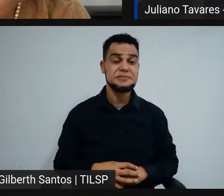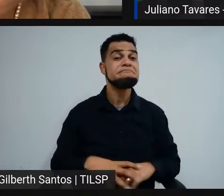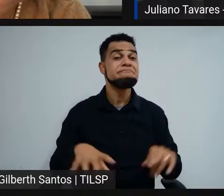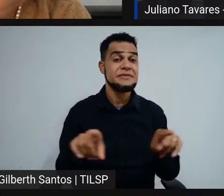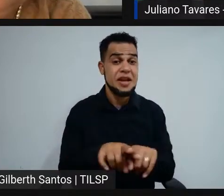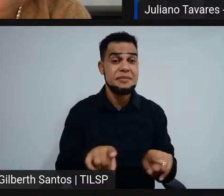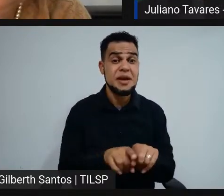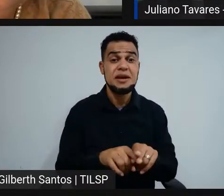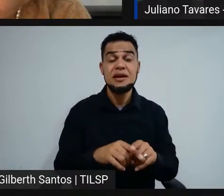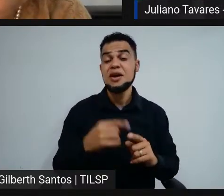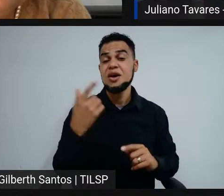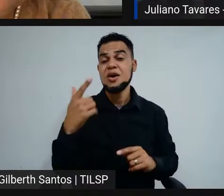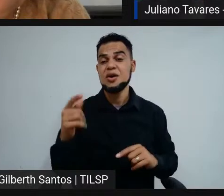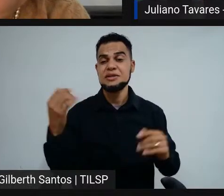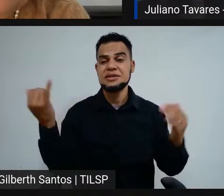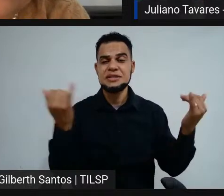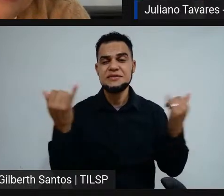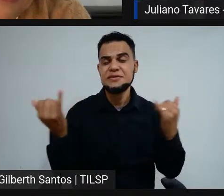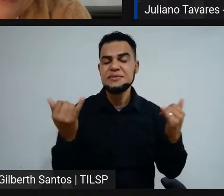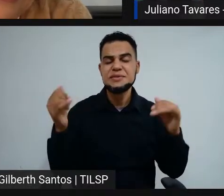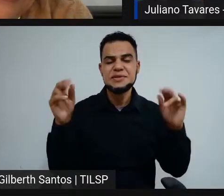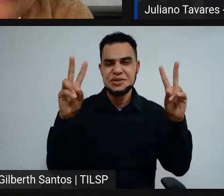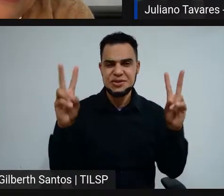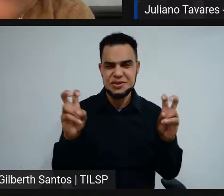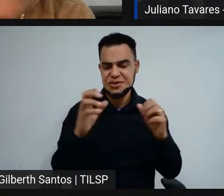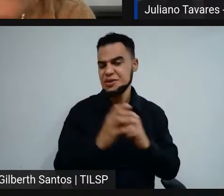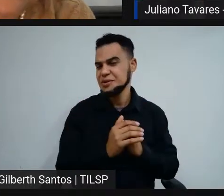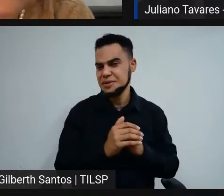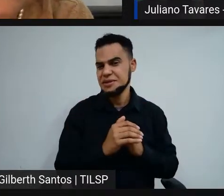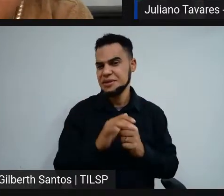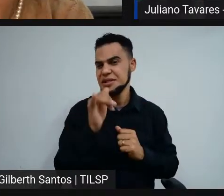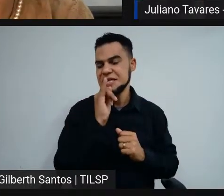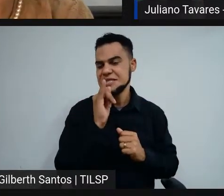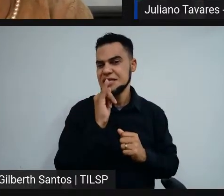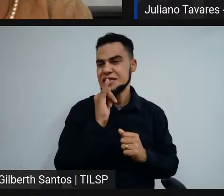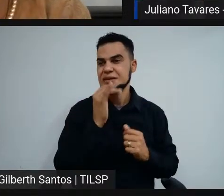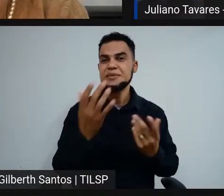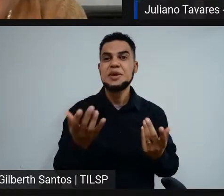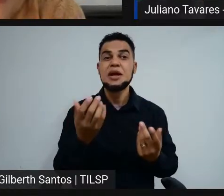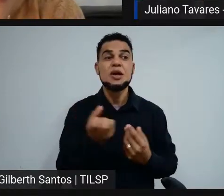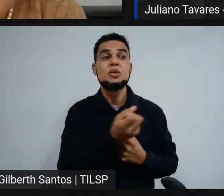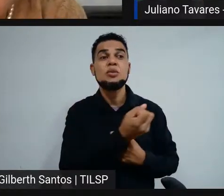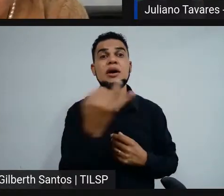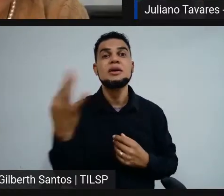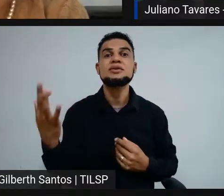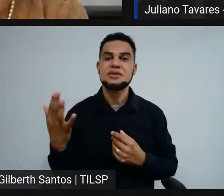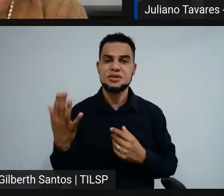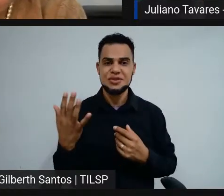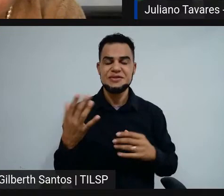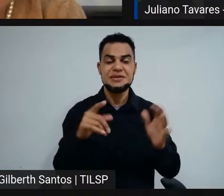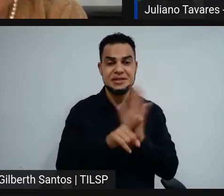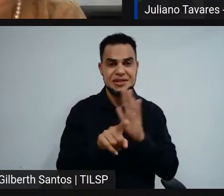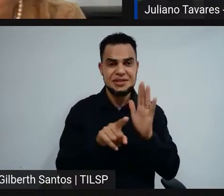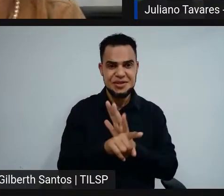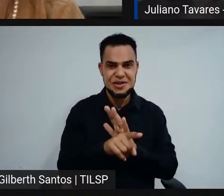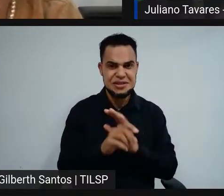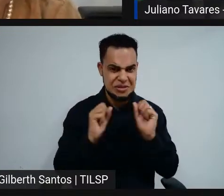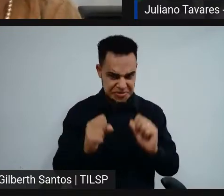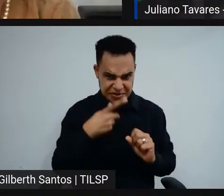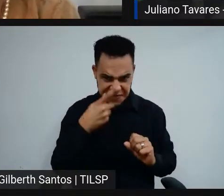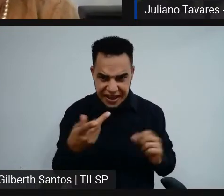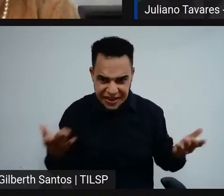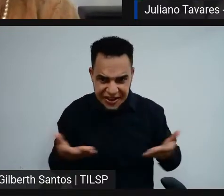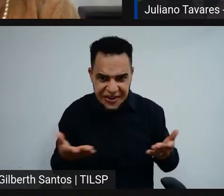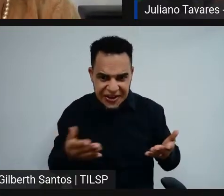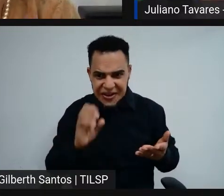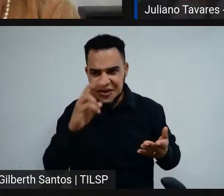informações, Juliana, sobre a questão do quantitativo de questões. Posso falar agora, Juliana, ou deixo para